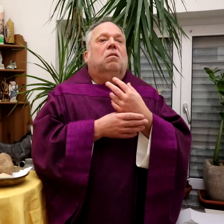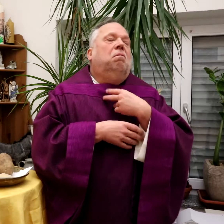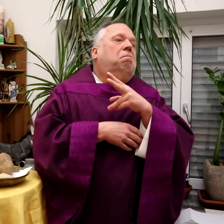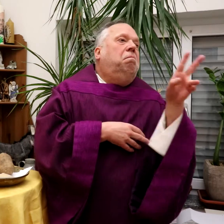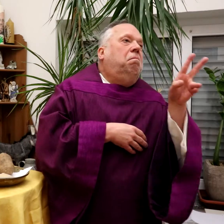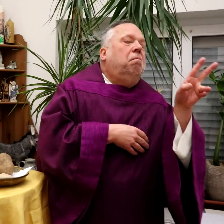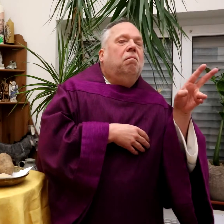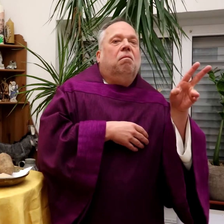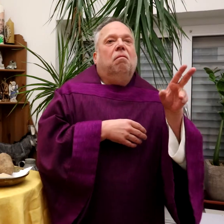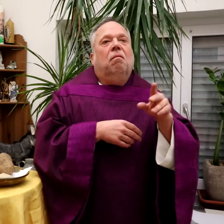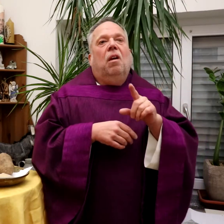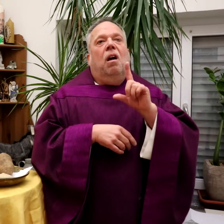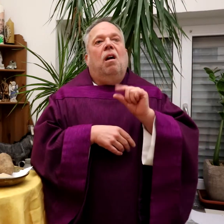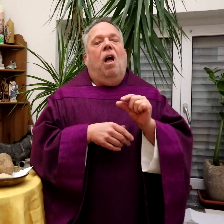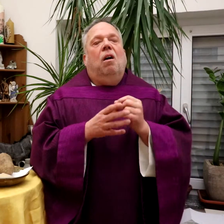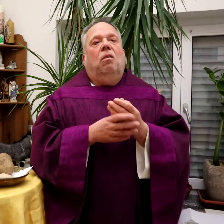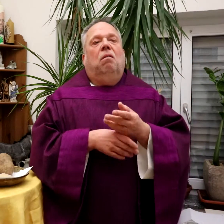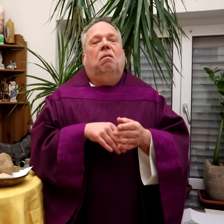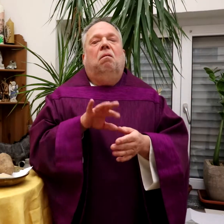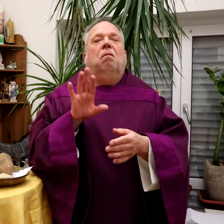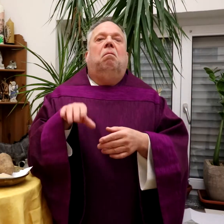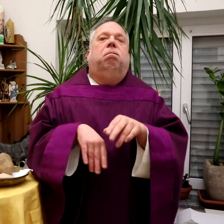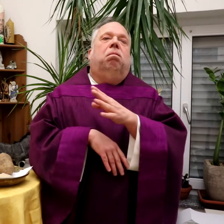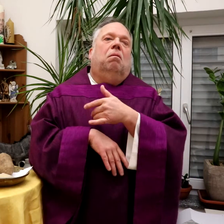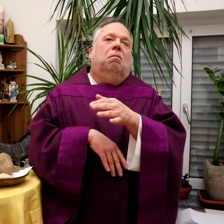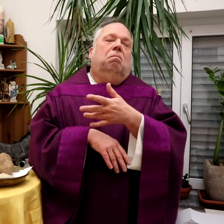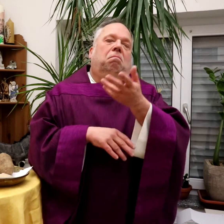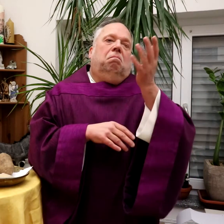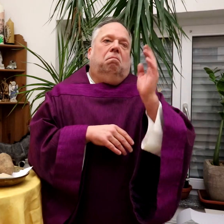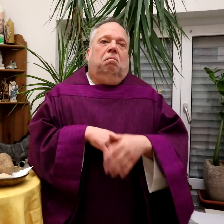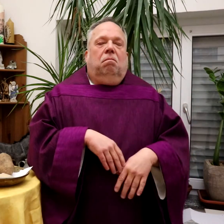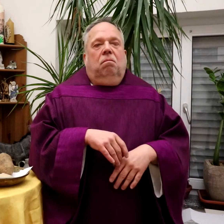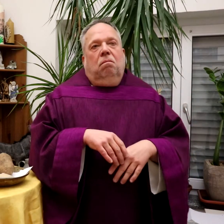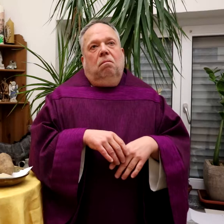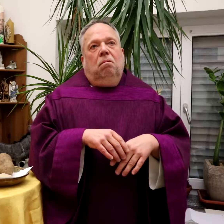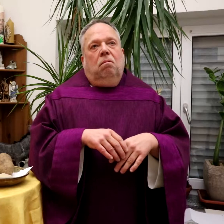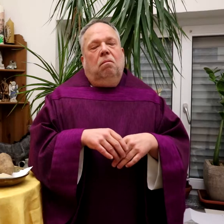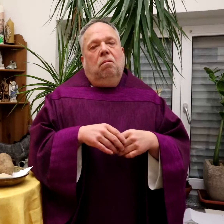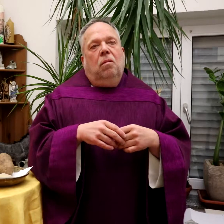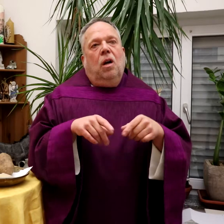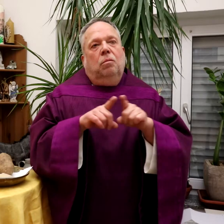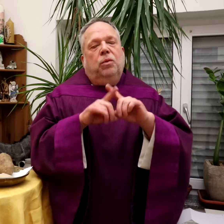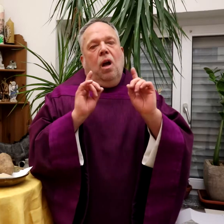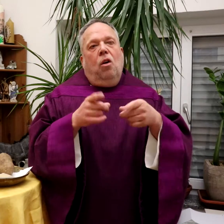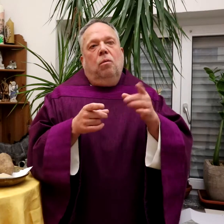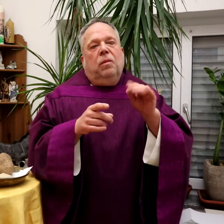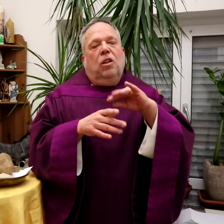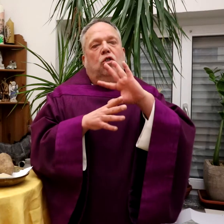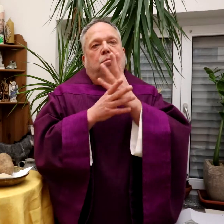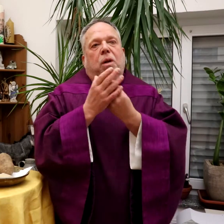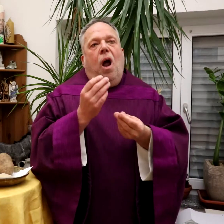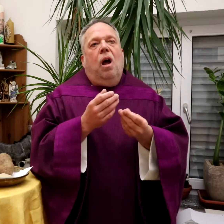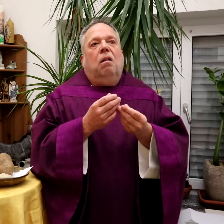Große Kulturen gibt es, auf die man gerne blickt. Und kleine Kulturen, die fast schon übersehen werden.